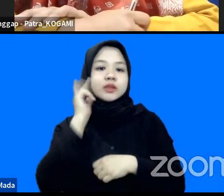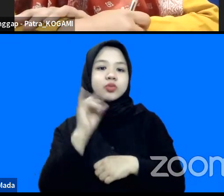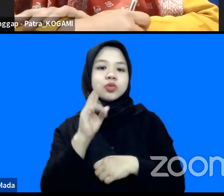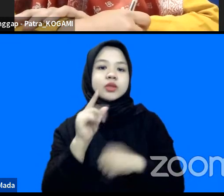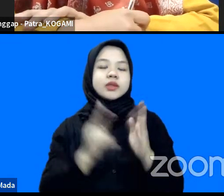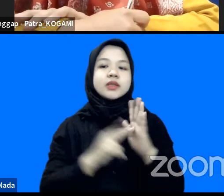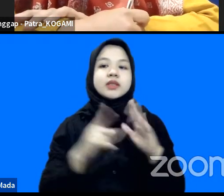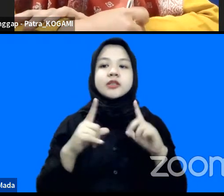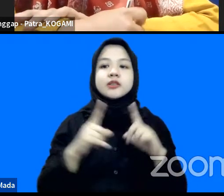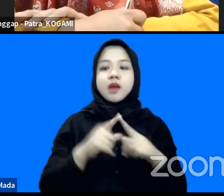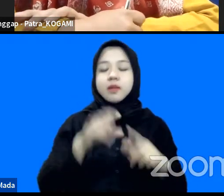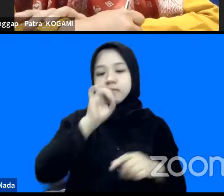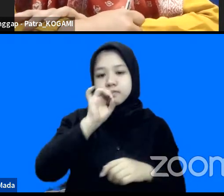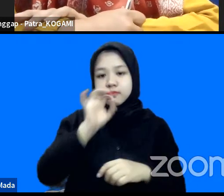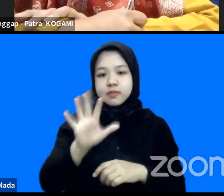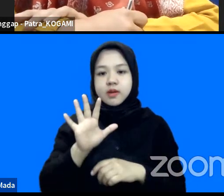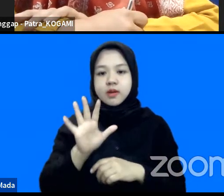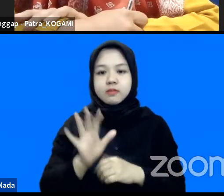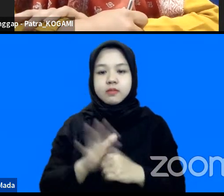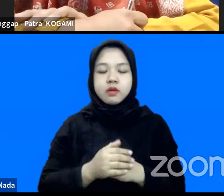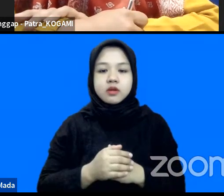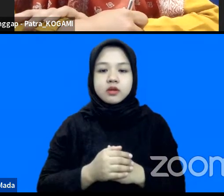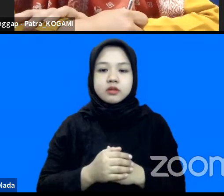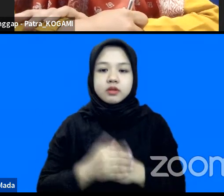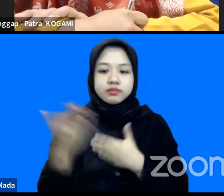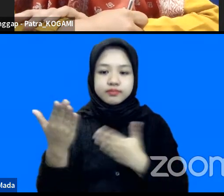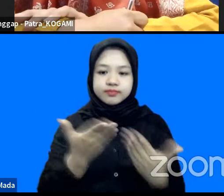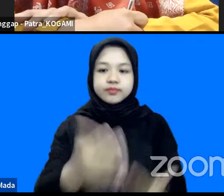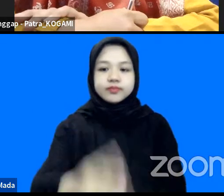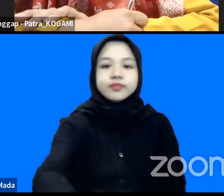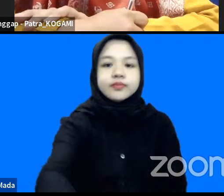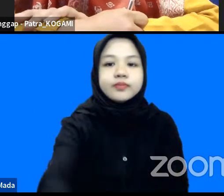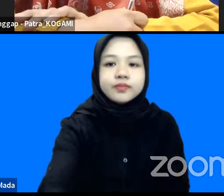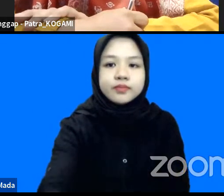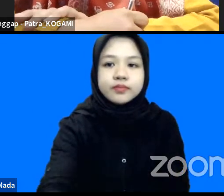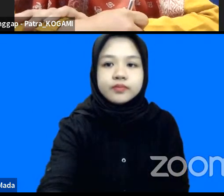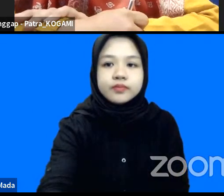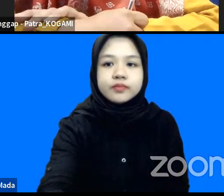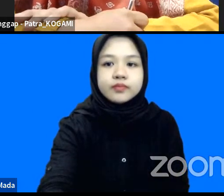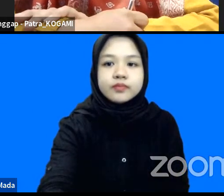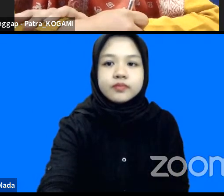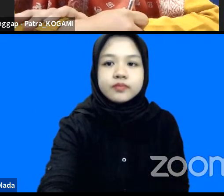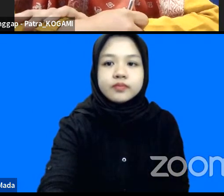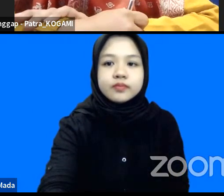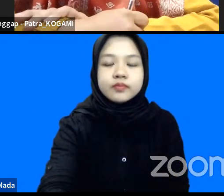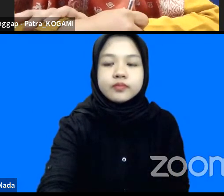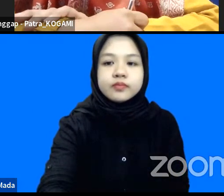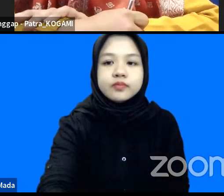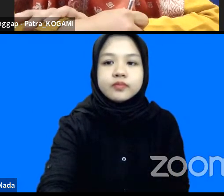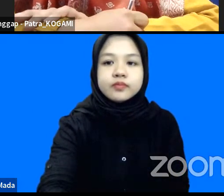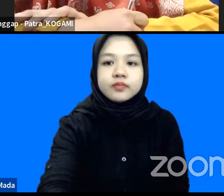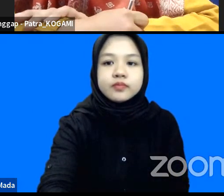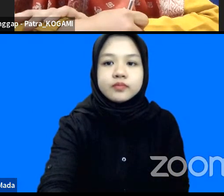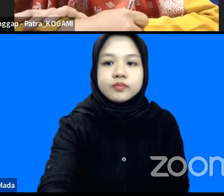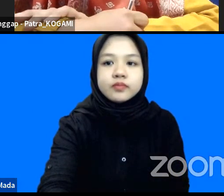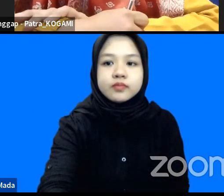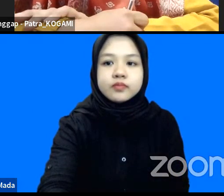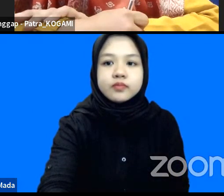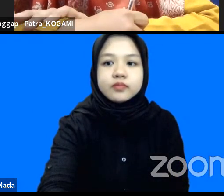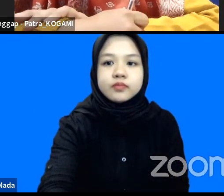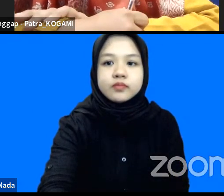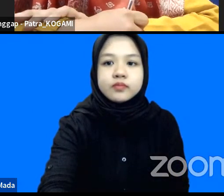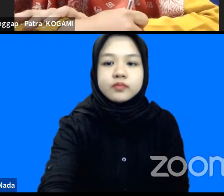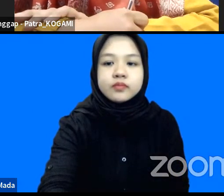memberikan tanggapannya saya persilakan monggo Ibu terima kasih banyak Mas Gali